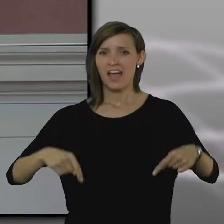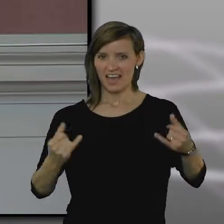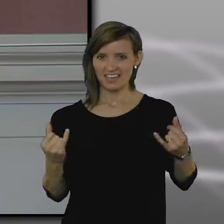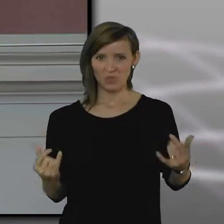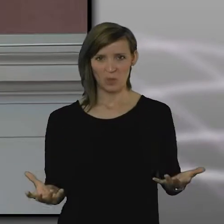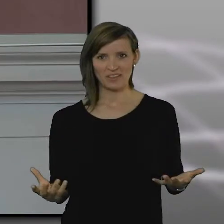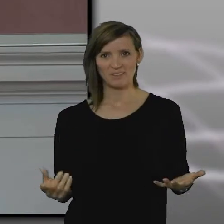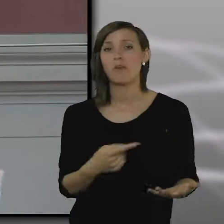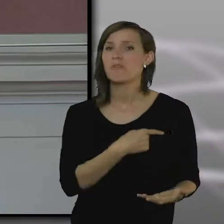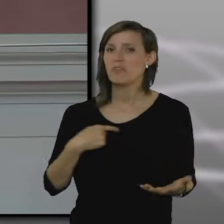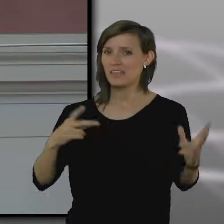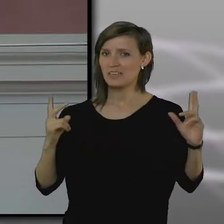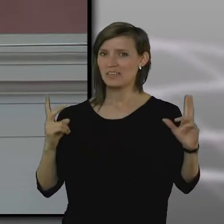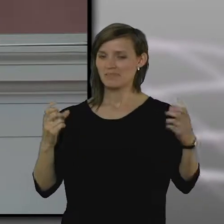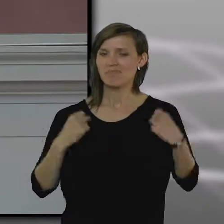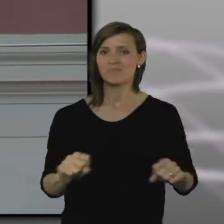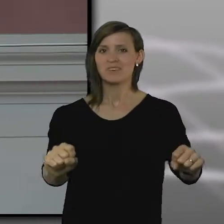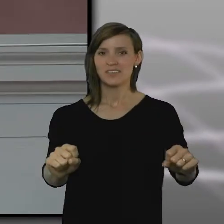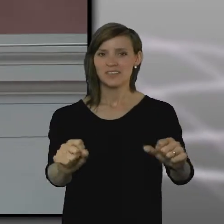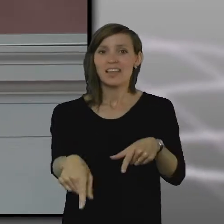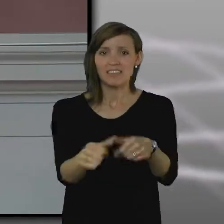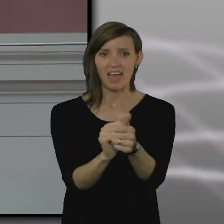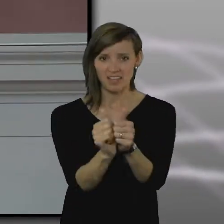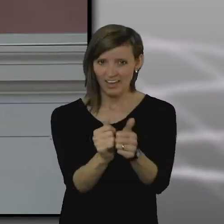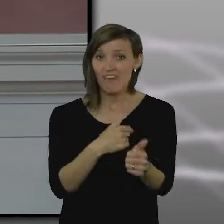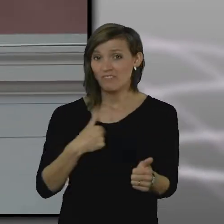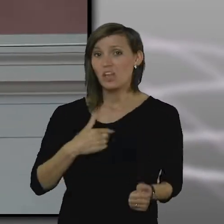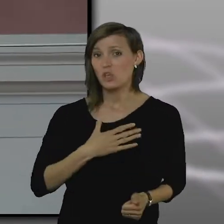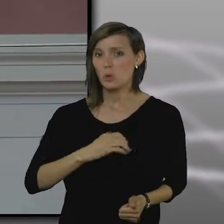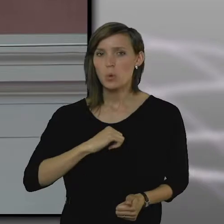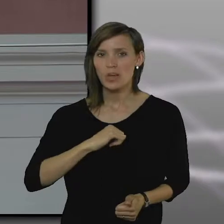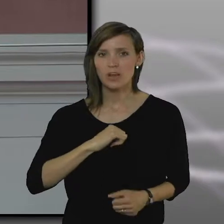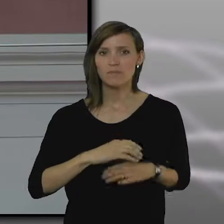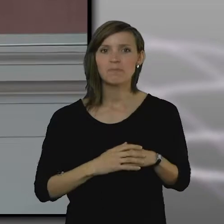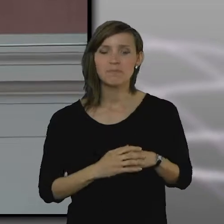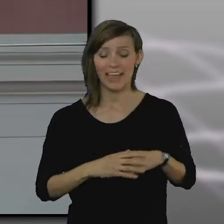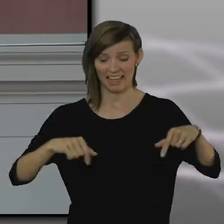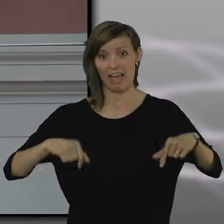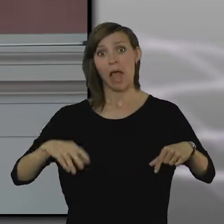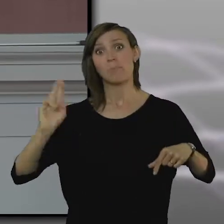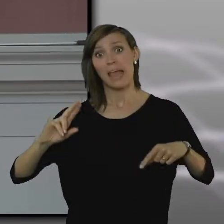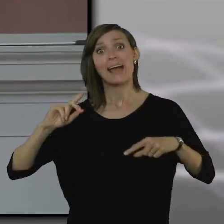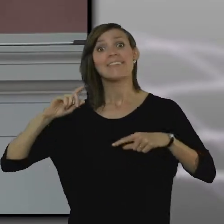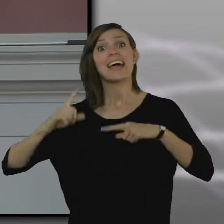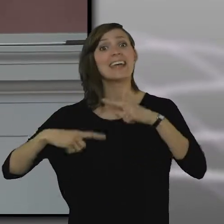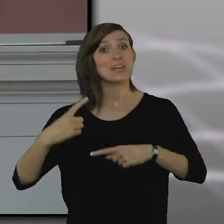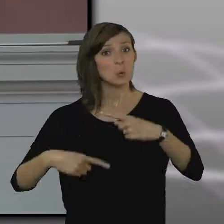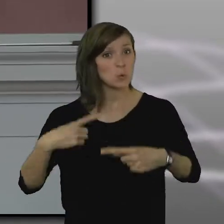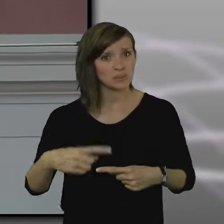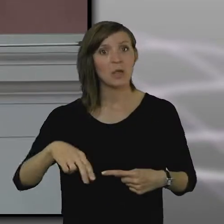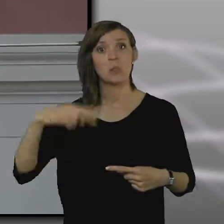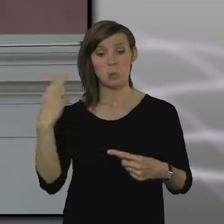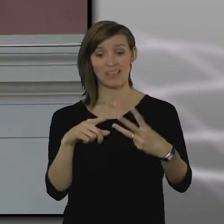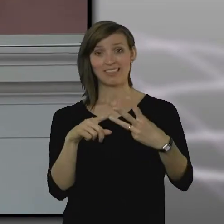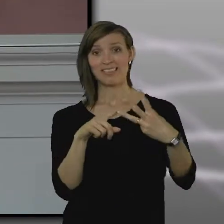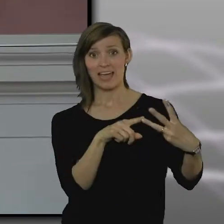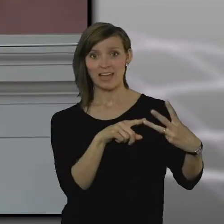driver och genomför den här tävlingen. Det här börjar bli lite av en tradition. Det är faktiskt tredje året